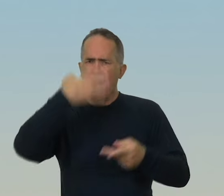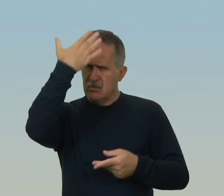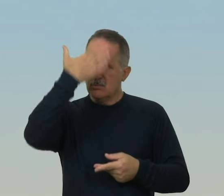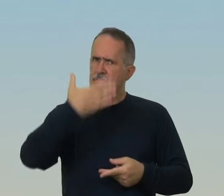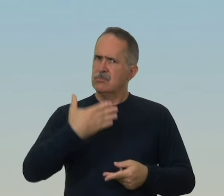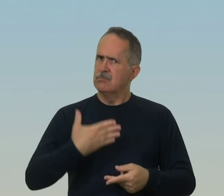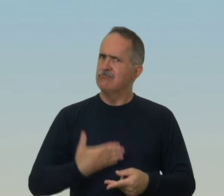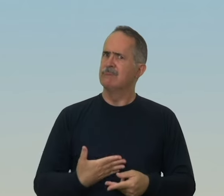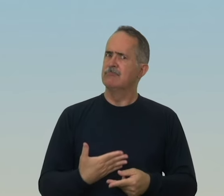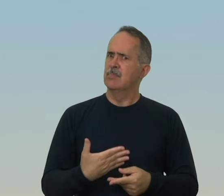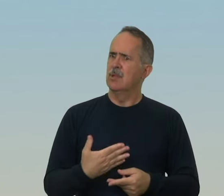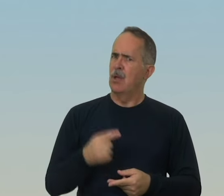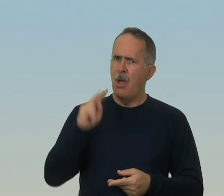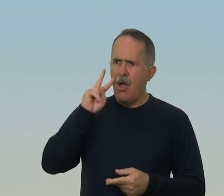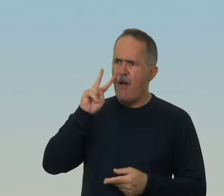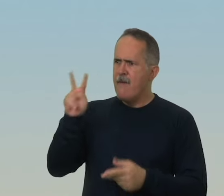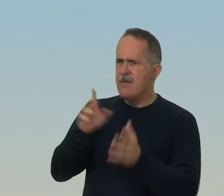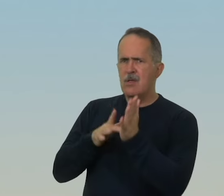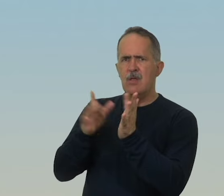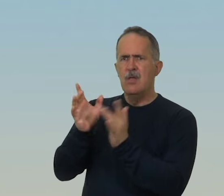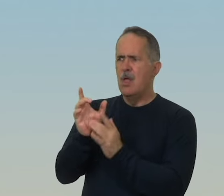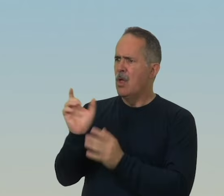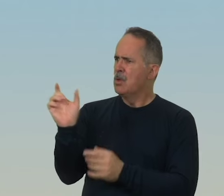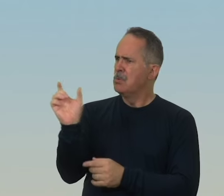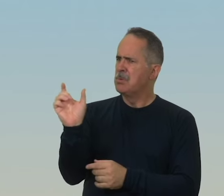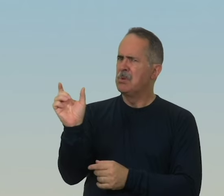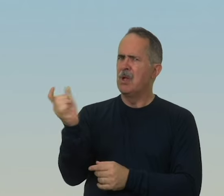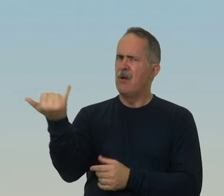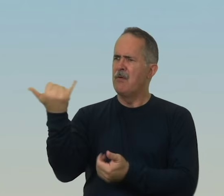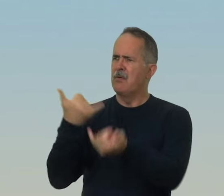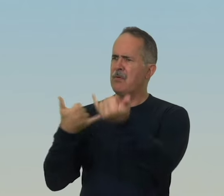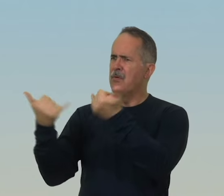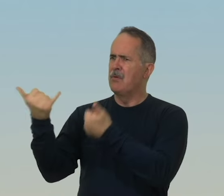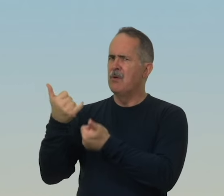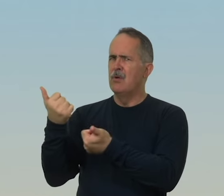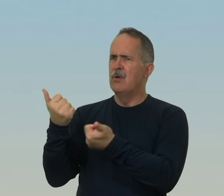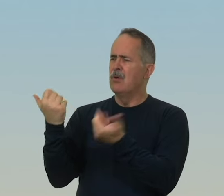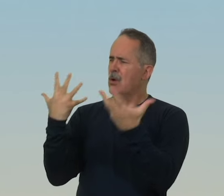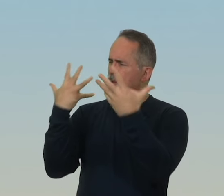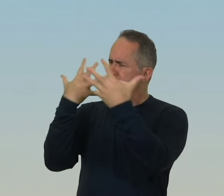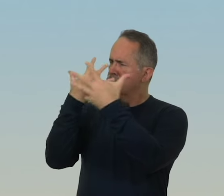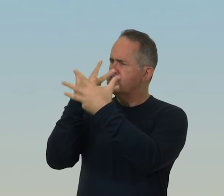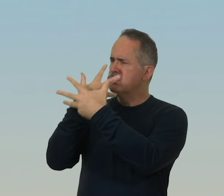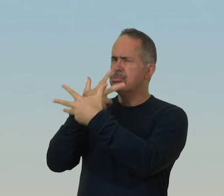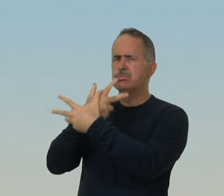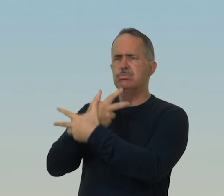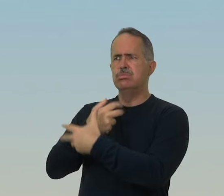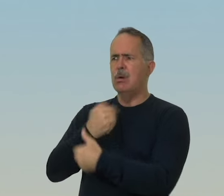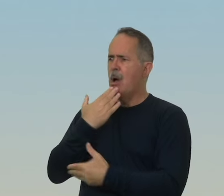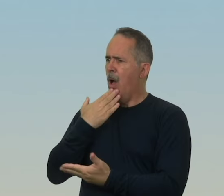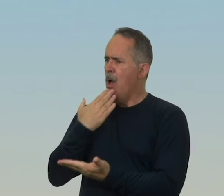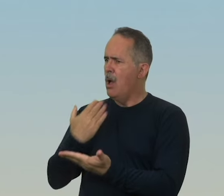seu respeito, admirados com as palavras cheias de encanto que saíam da sua boca,